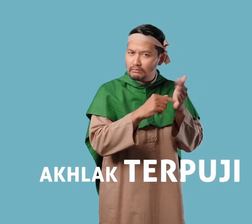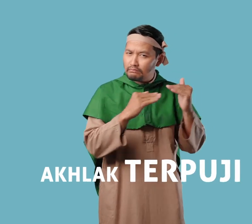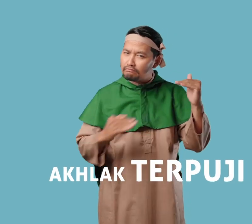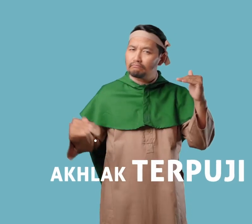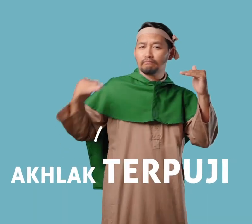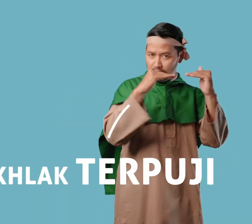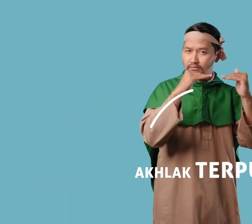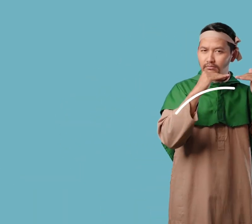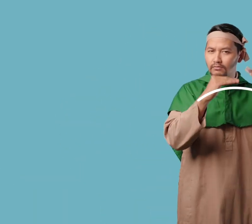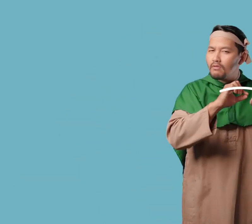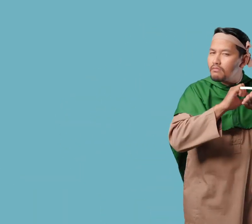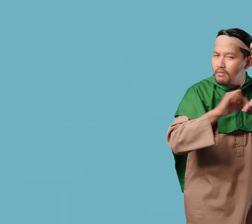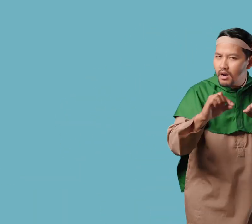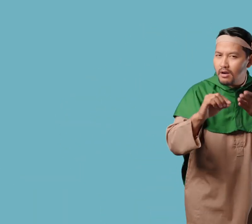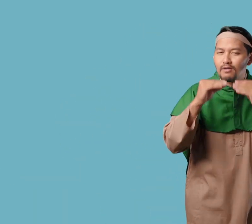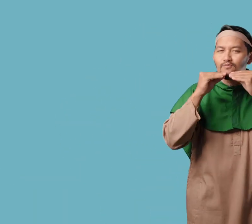Sesuai dengan nama Muhammad